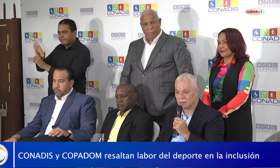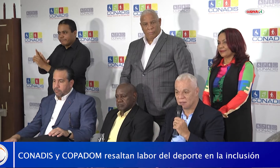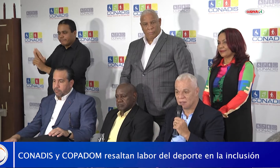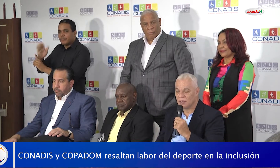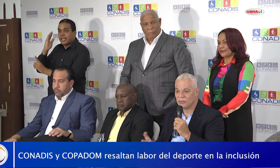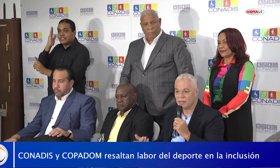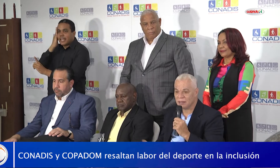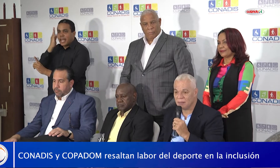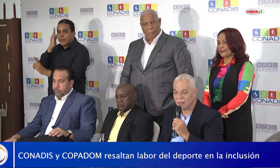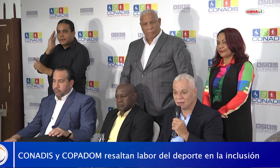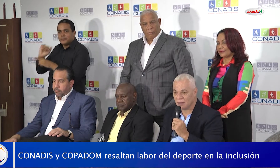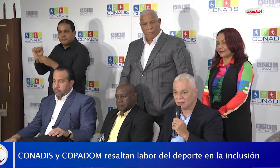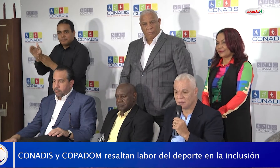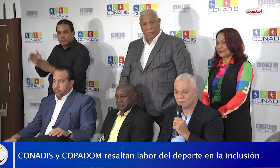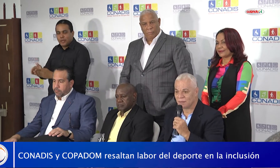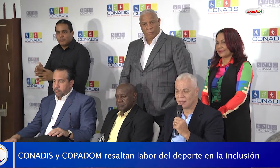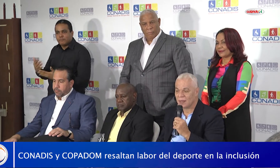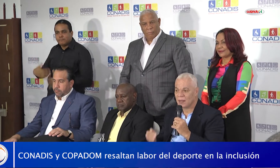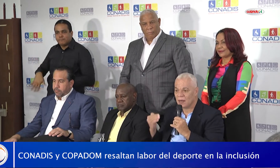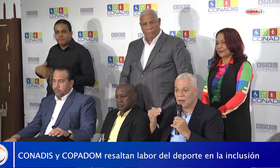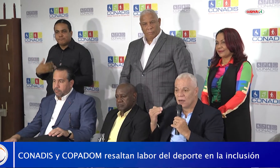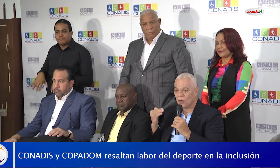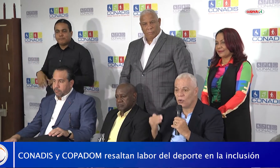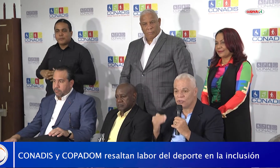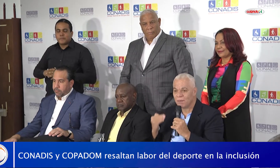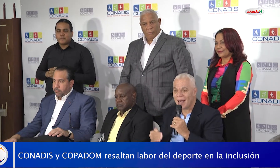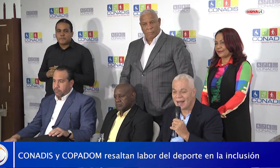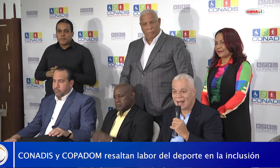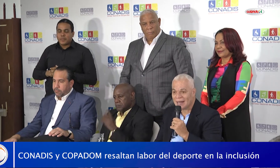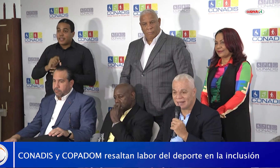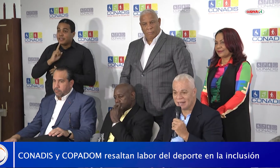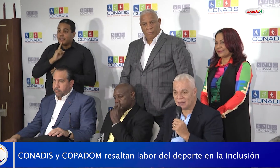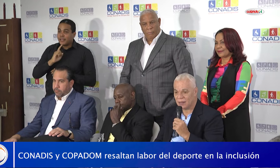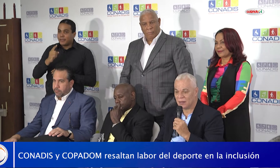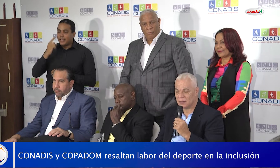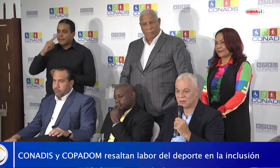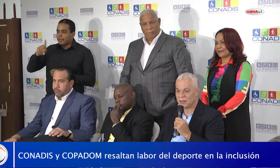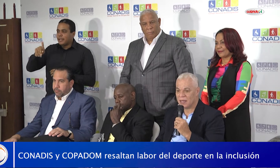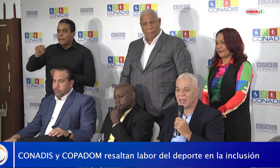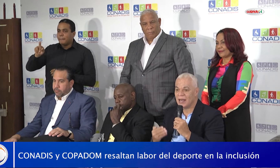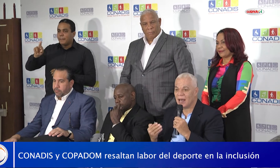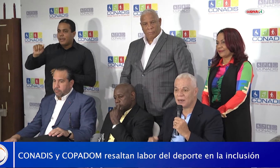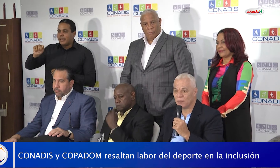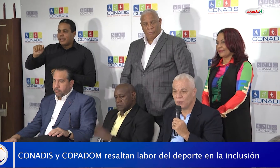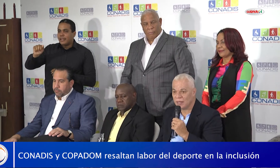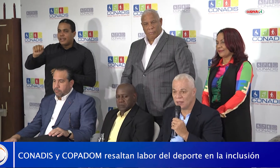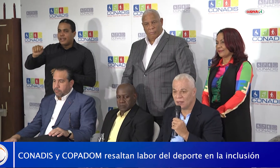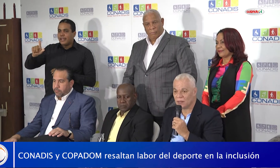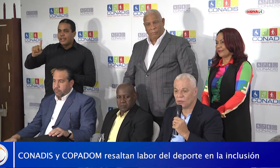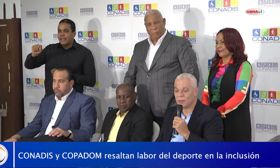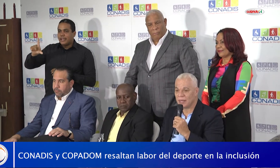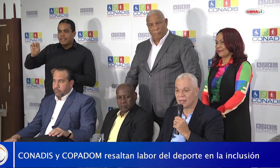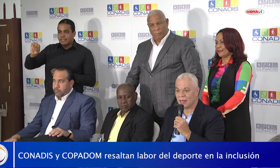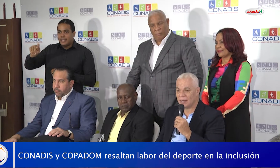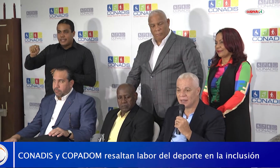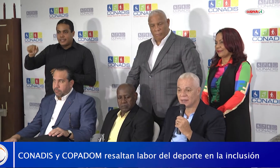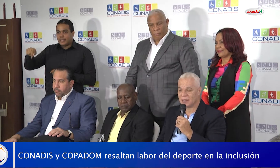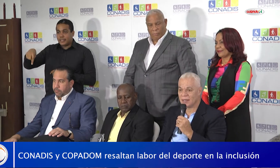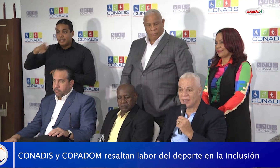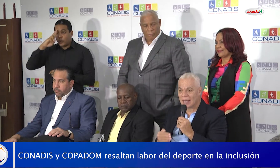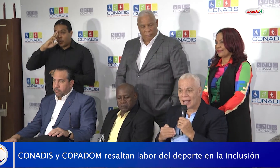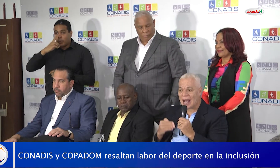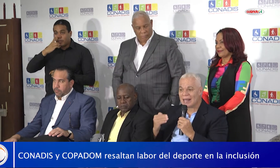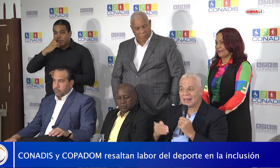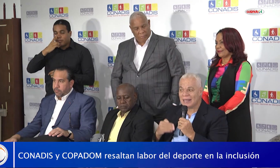Y ciertamente los paraatletas en la República Dominicana,